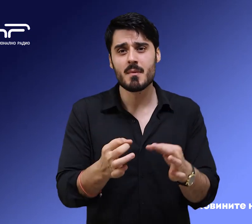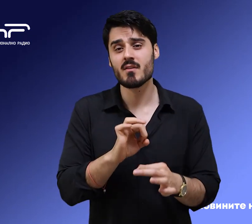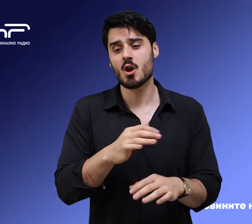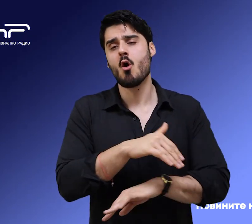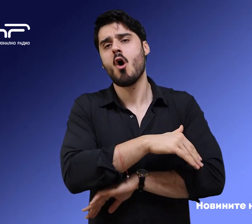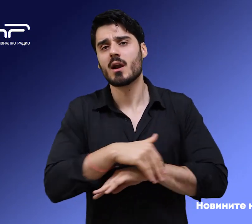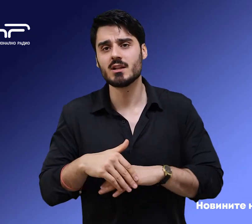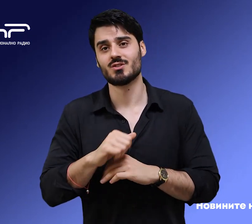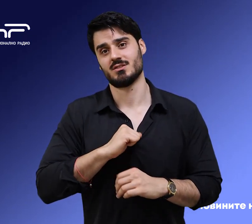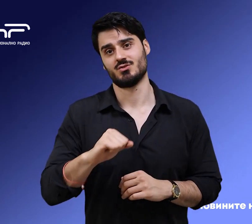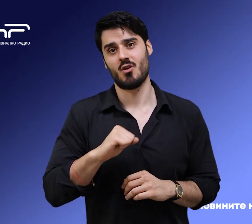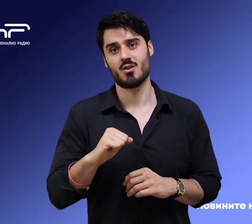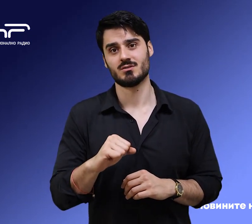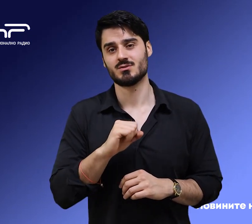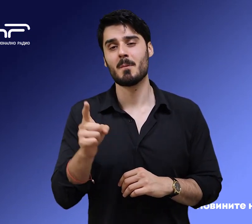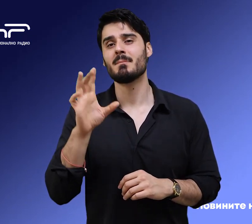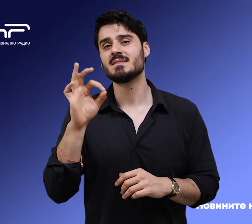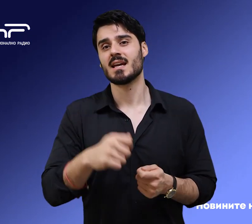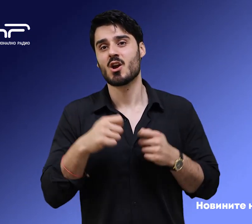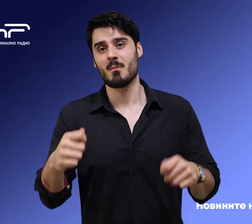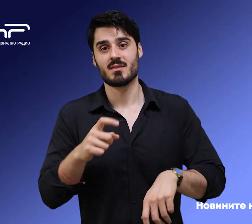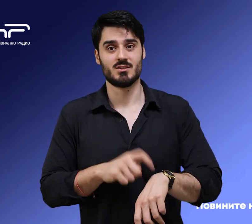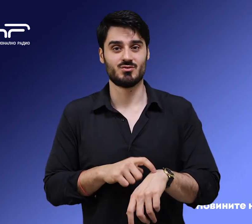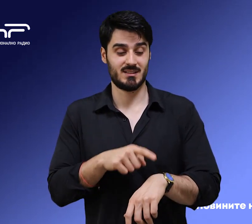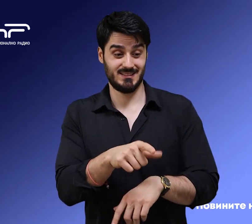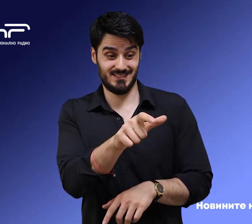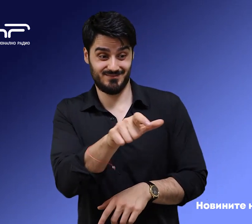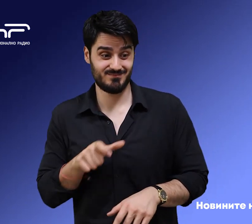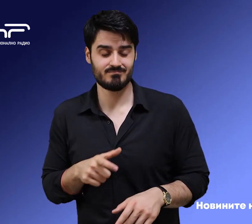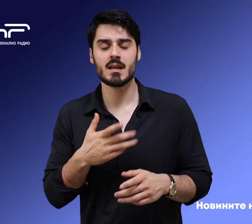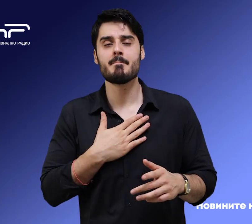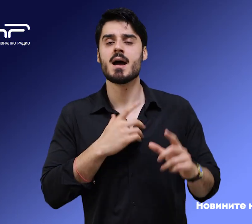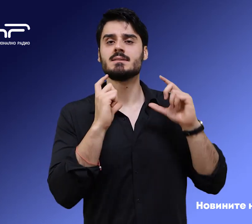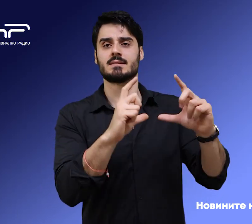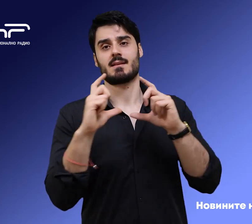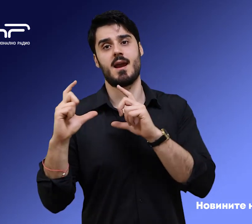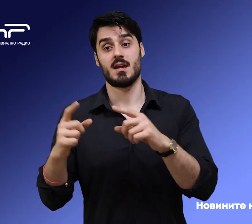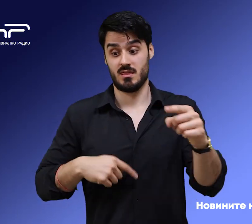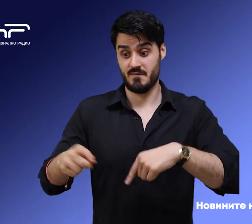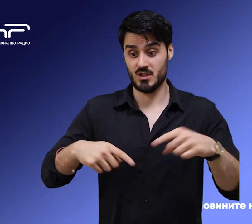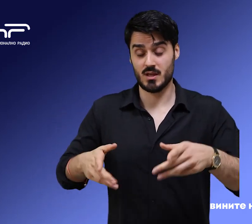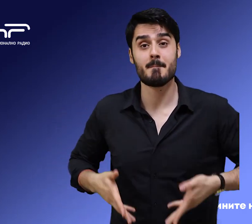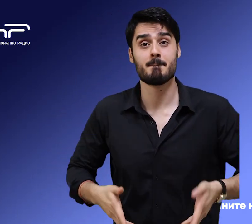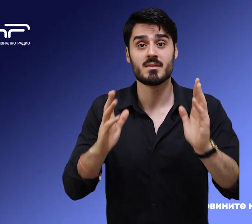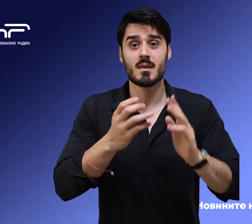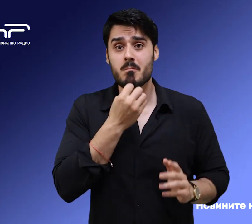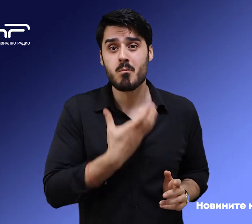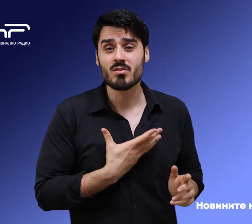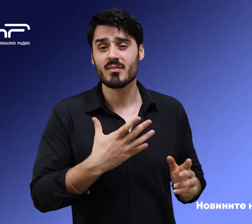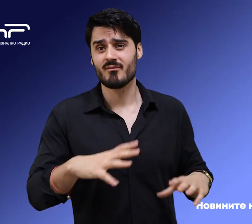ограничение на скоростта от 50 км в час. Участъкът е сигнализиран с пътни знаци. Движението по път Ботек в град София се осъществява